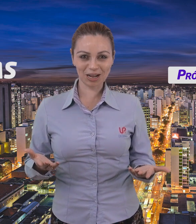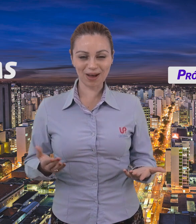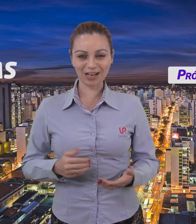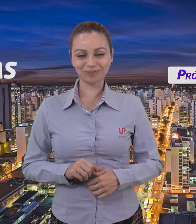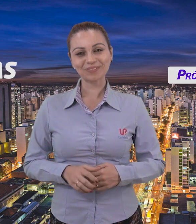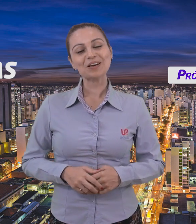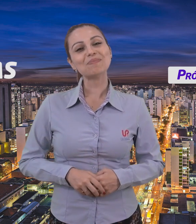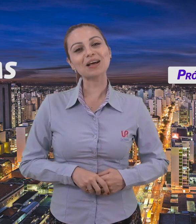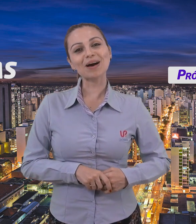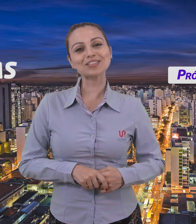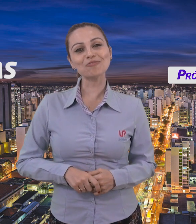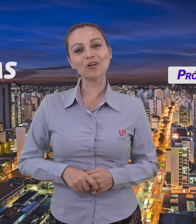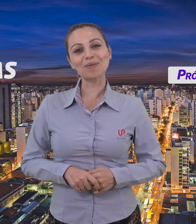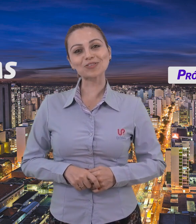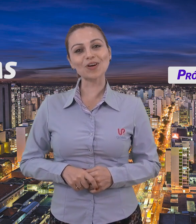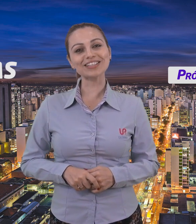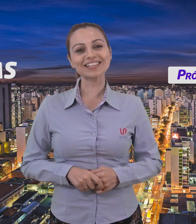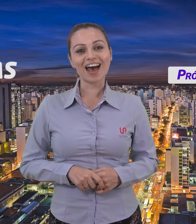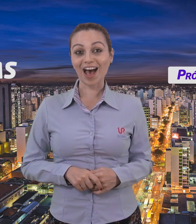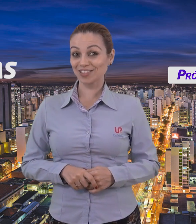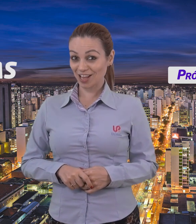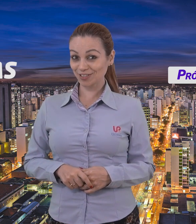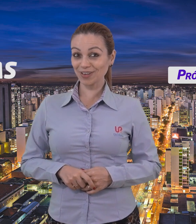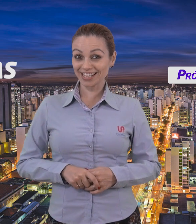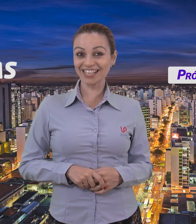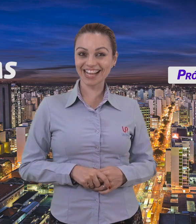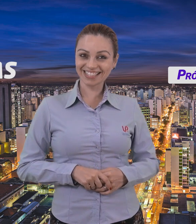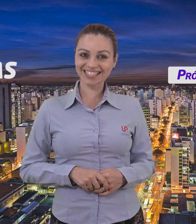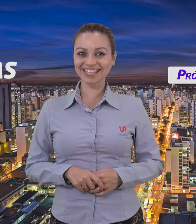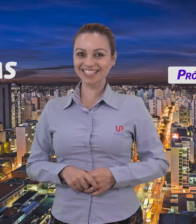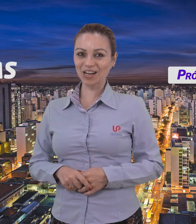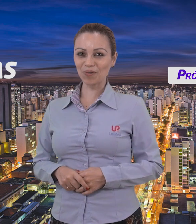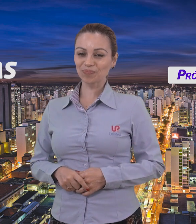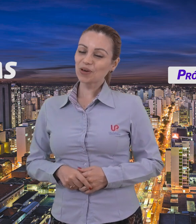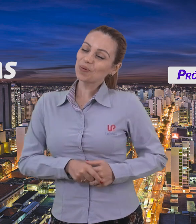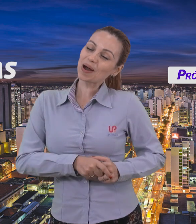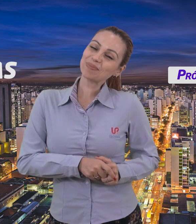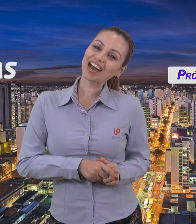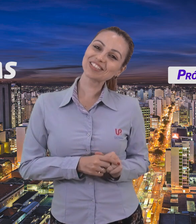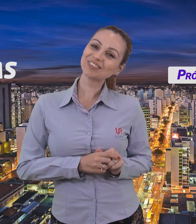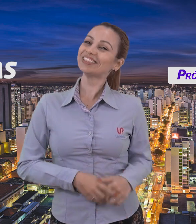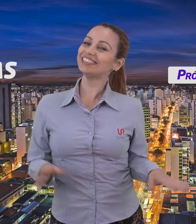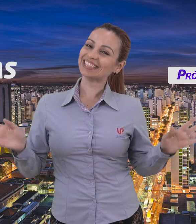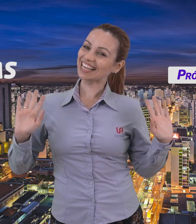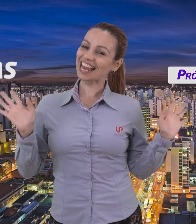trabalho. Para mais informações, acesse o link na descrição. Um abraço e até lá!